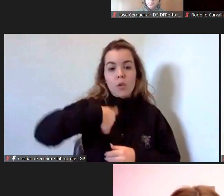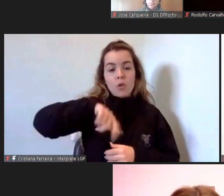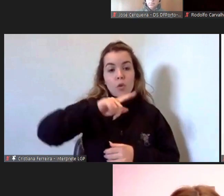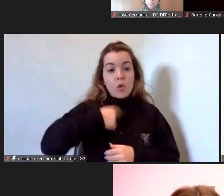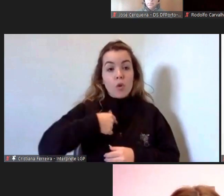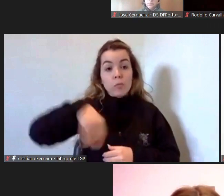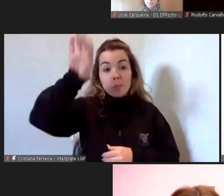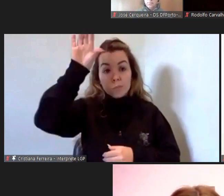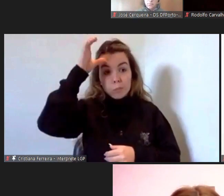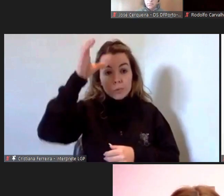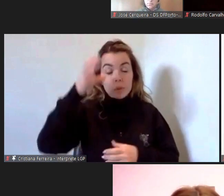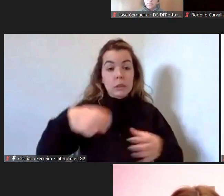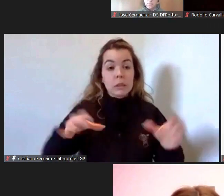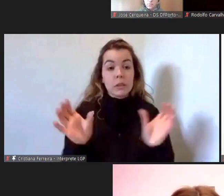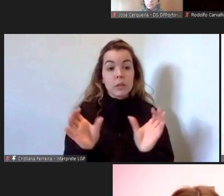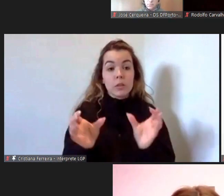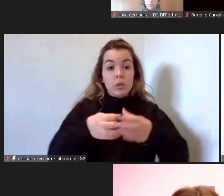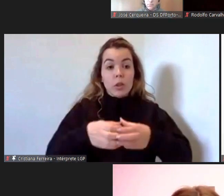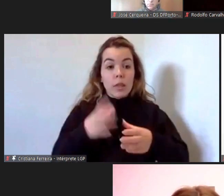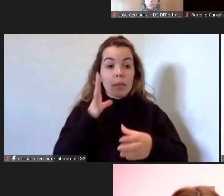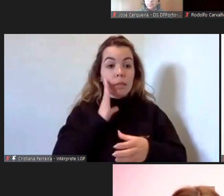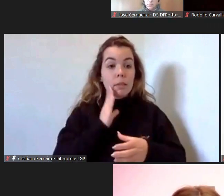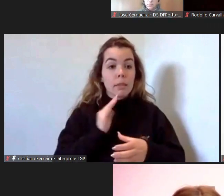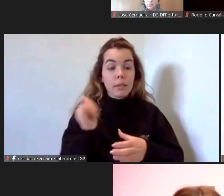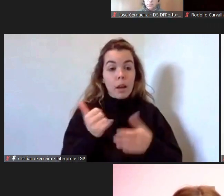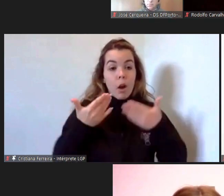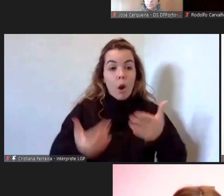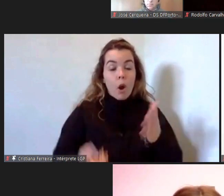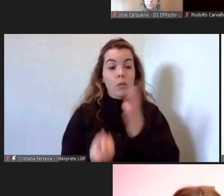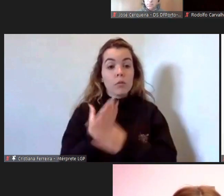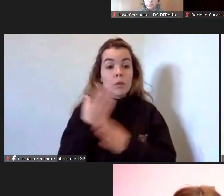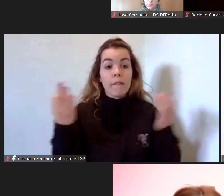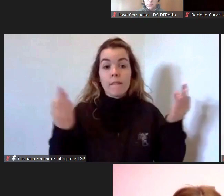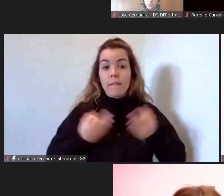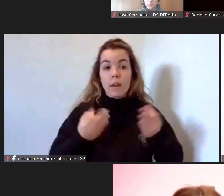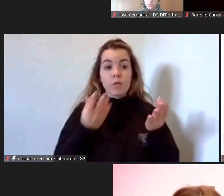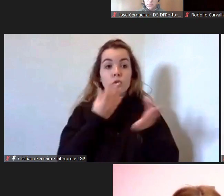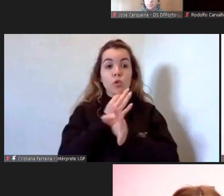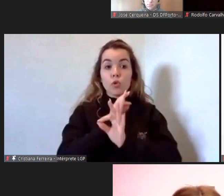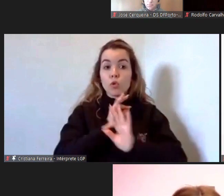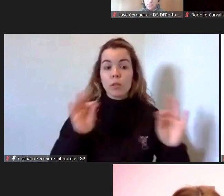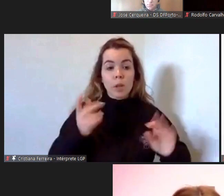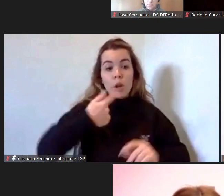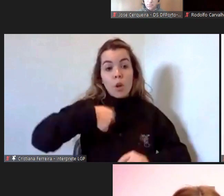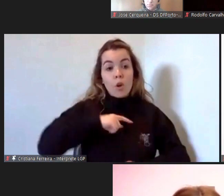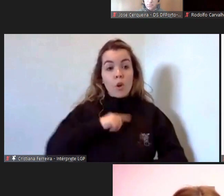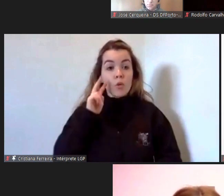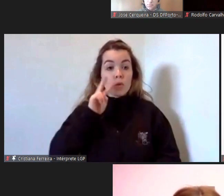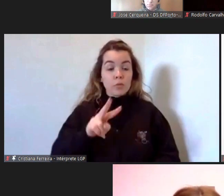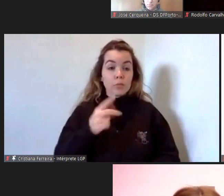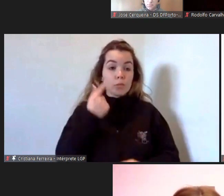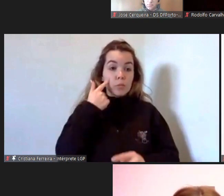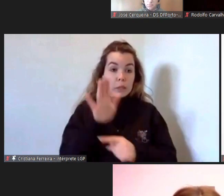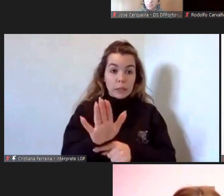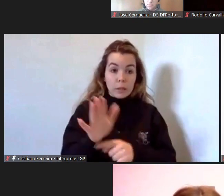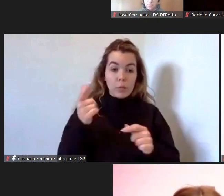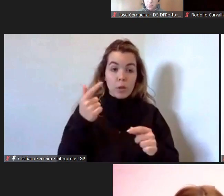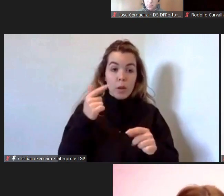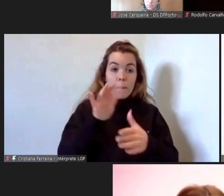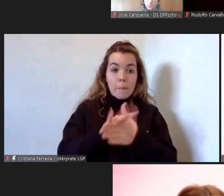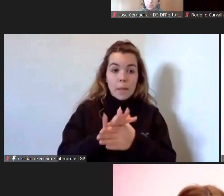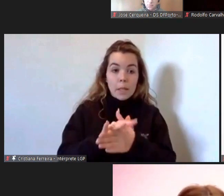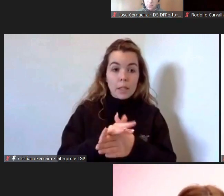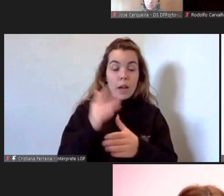que estamos a implementar é de facto incrível vemos por exemplo as mensagens que trabalhamos